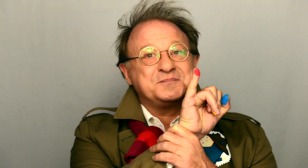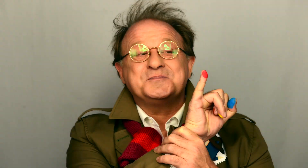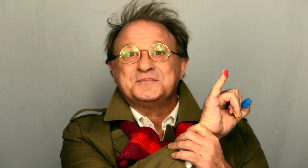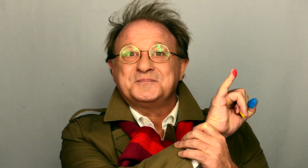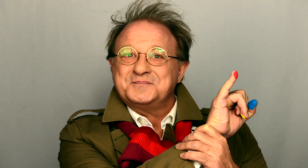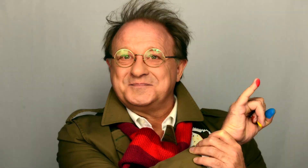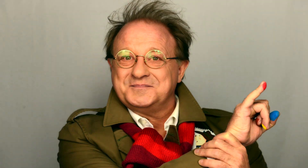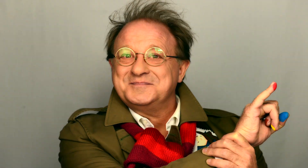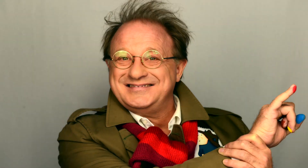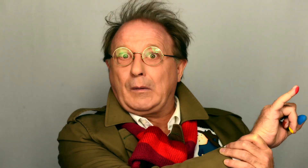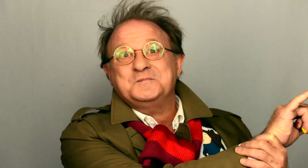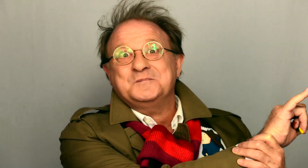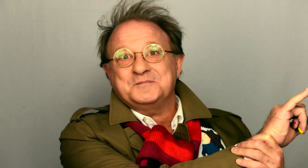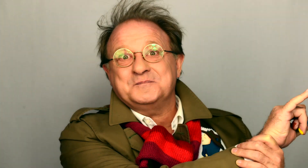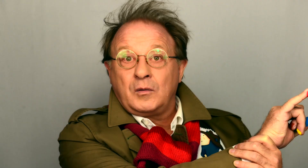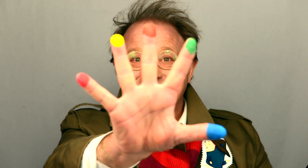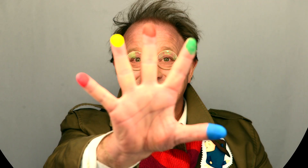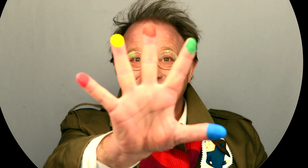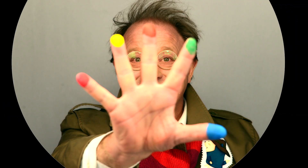Palapa-papa-papa-papa-tata-tata